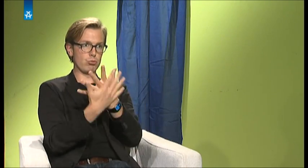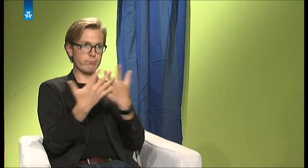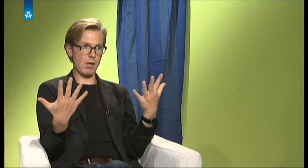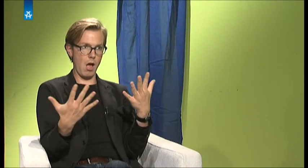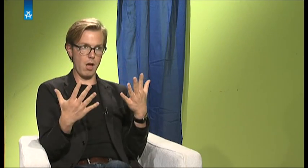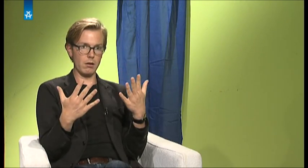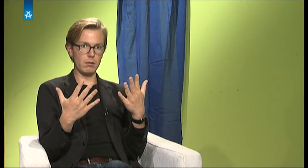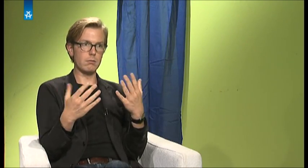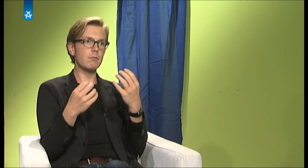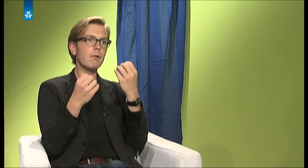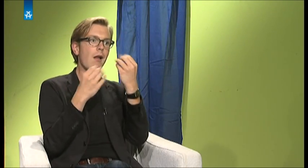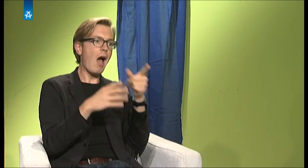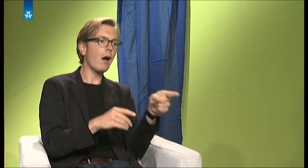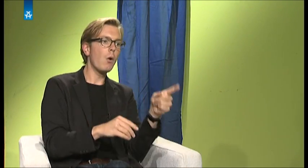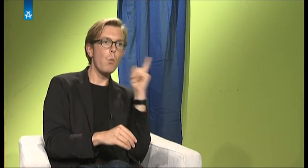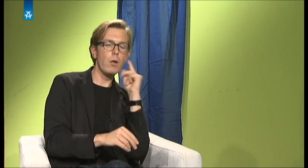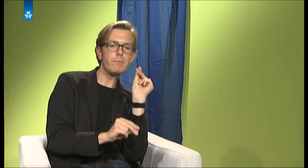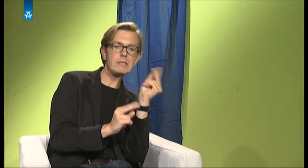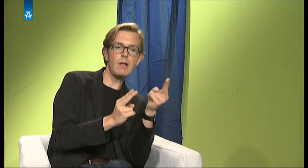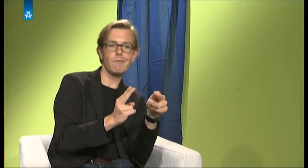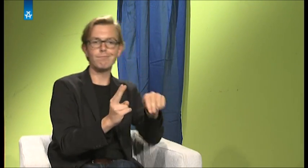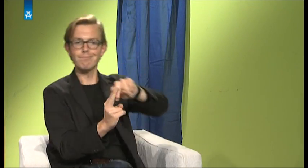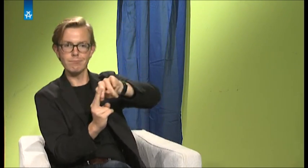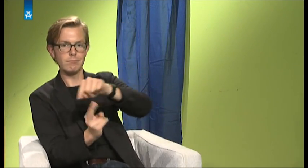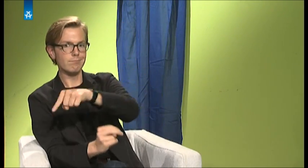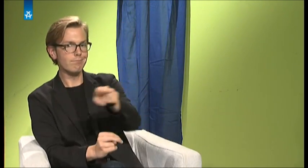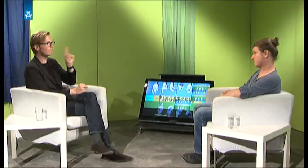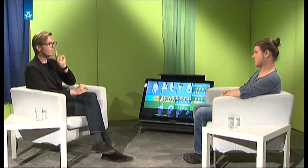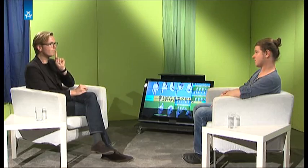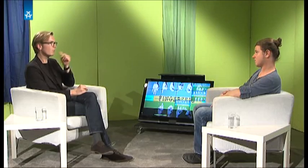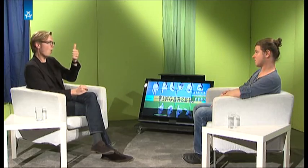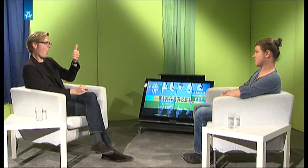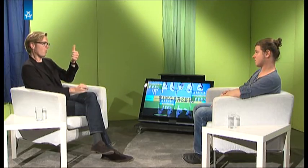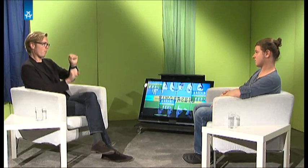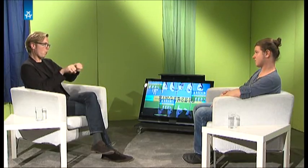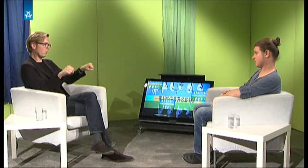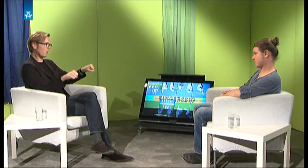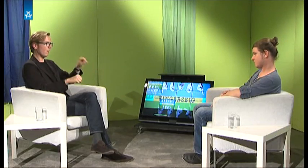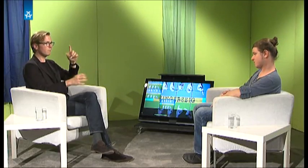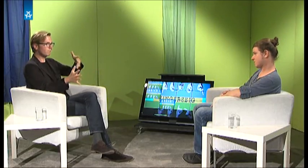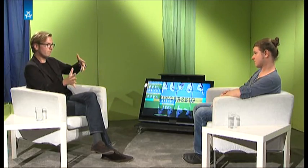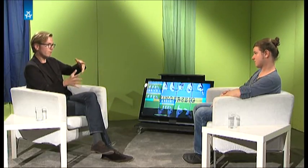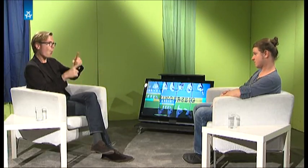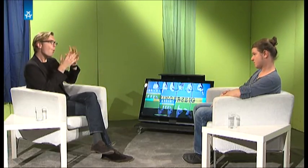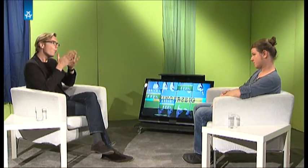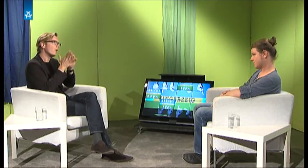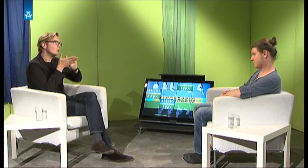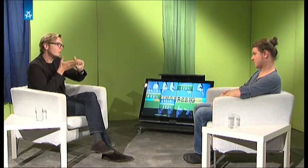ist es schon so, dass die hörenden Kinder sich ein bisschen anpassen müssen und auch Gebärdensprache lernen müssen. Aber ich glaube, dass das ein relativ schneller Prozess wäre. Der